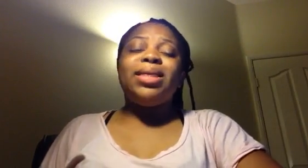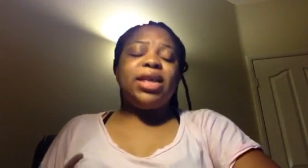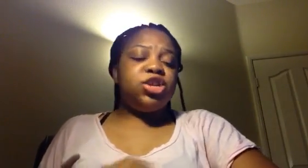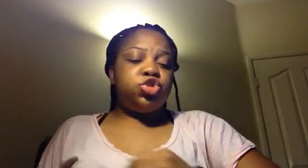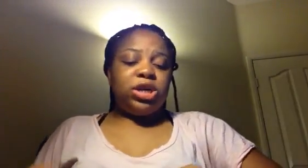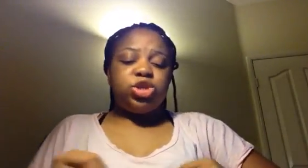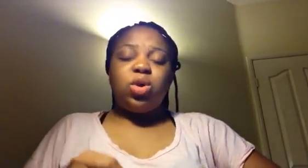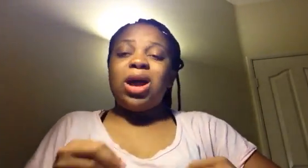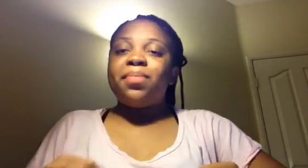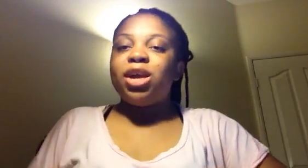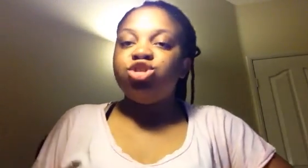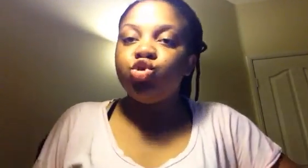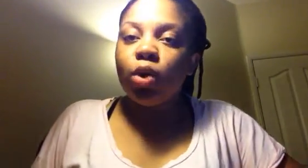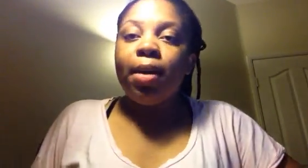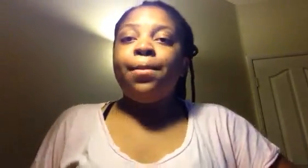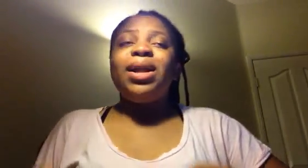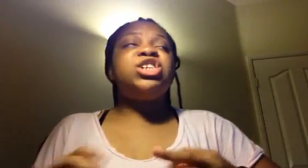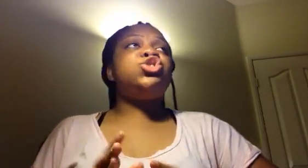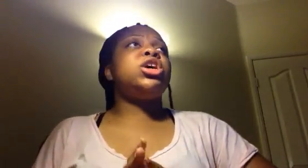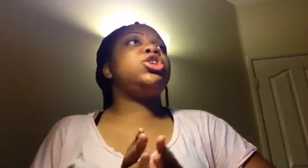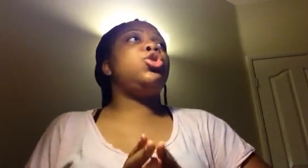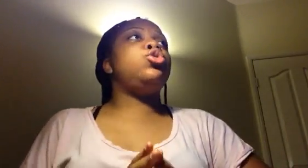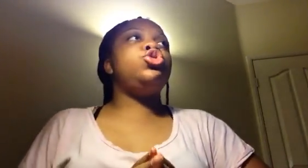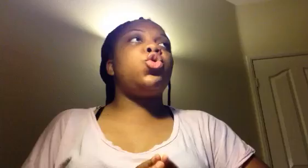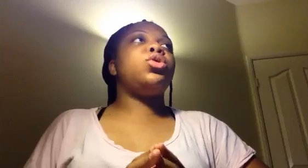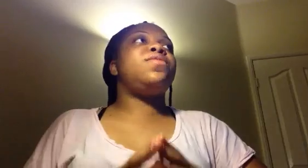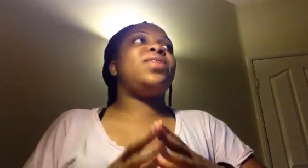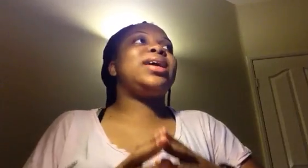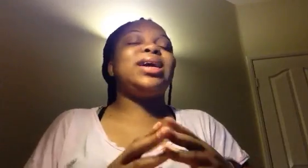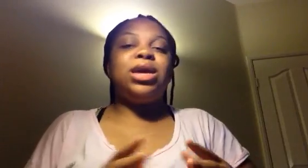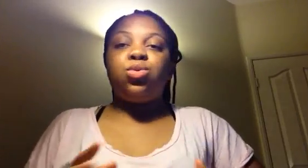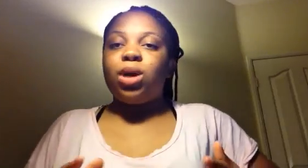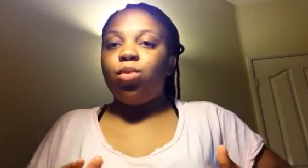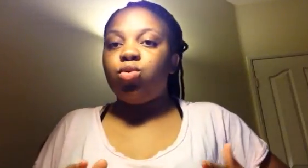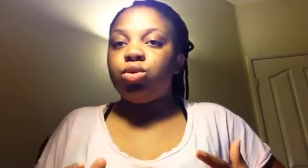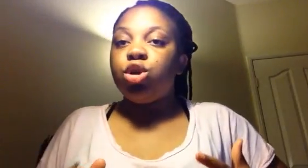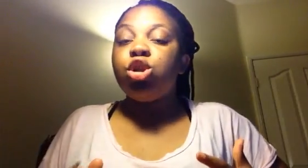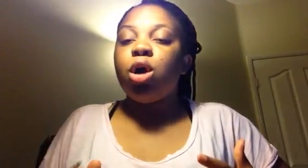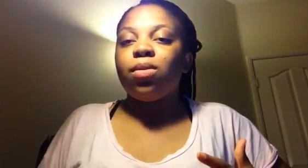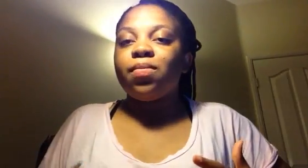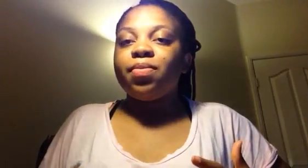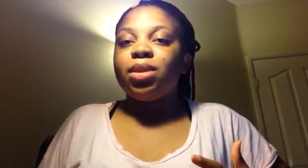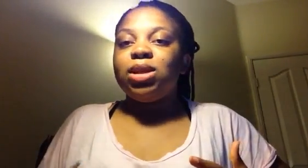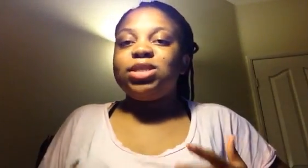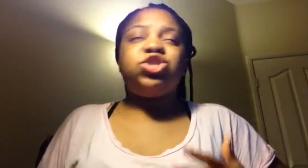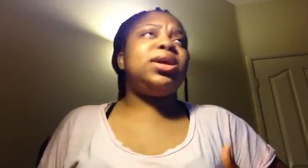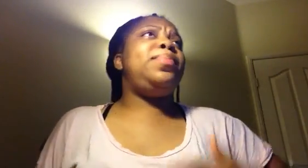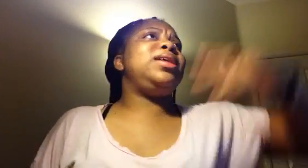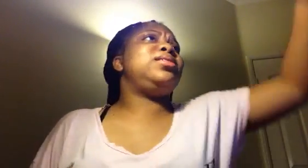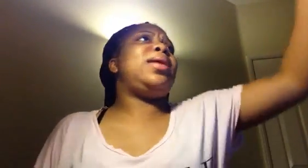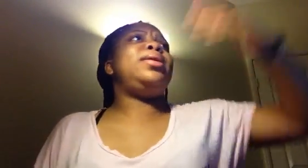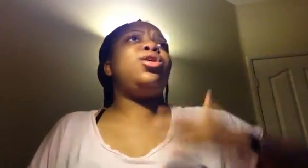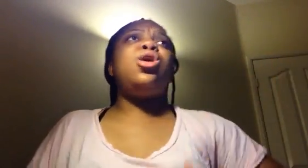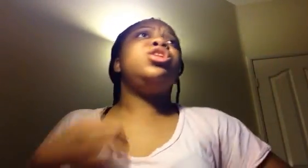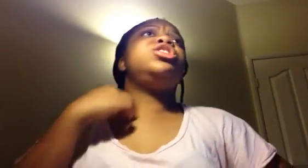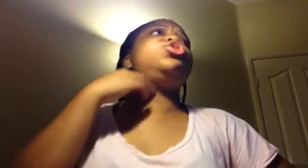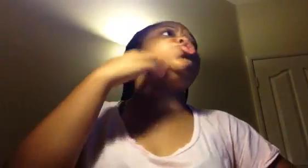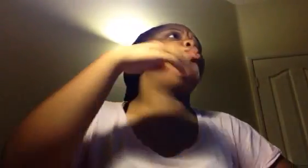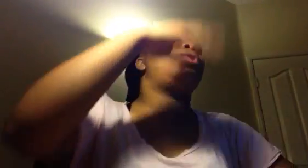Mettez les gens qui sont aptes à jouer, pas les gens qui ont un nom qui fait crier le Cameroun. Non. Ces gens-là partent là-bas dehors. Ils jouent pour